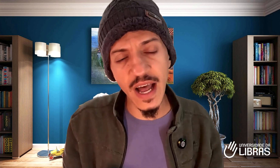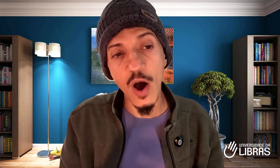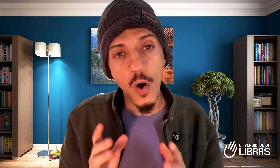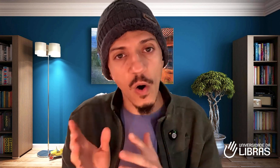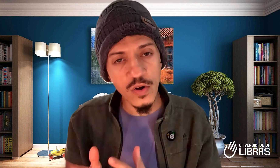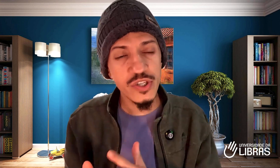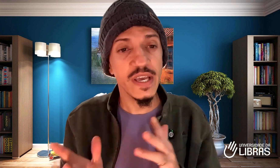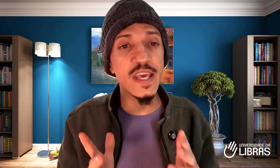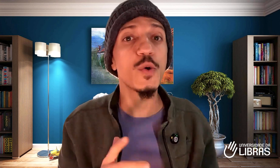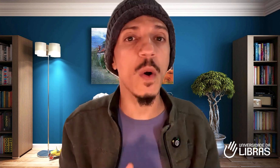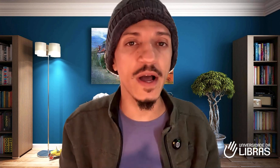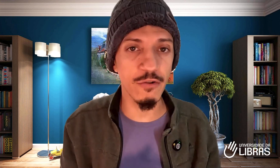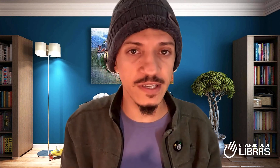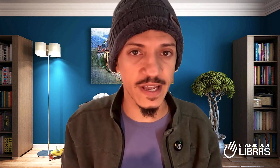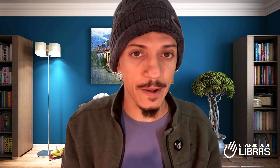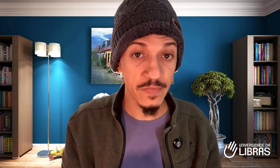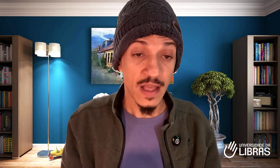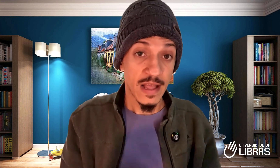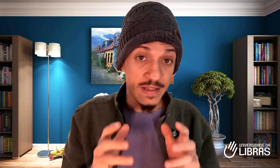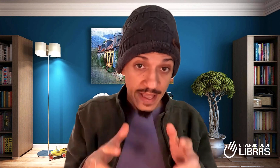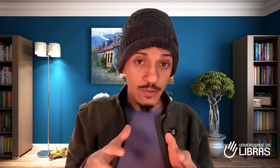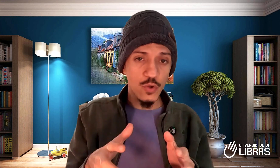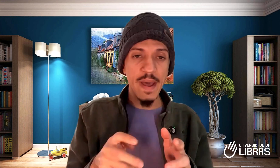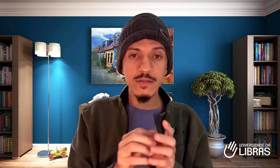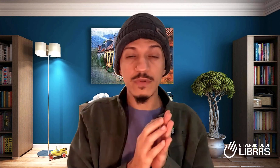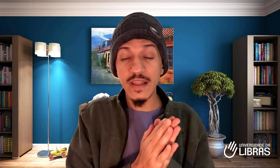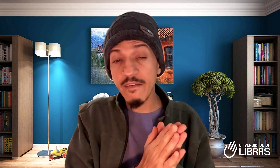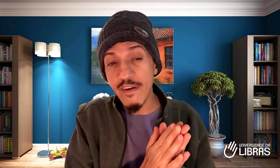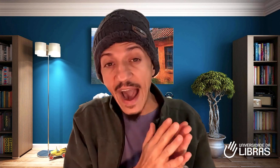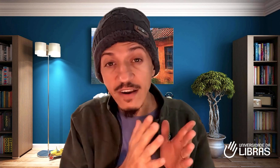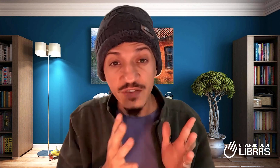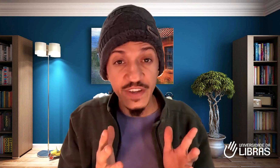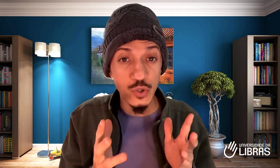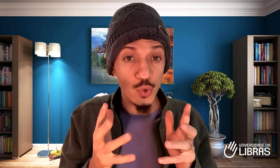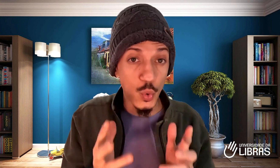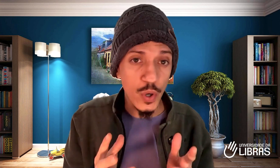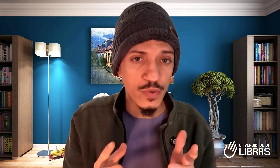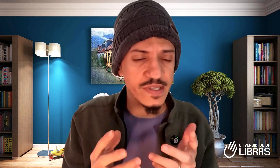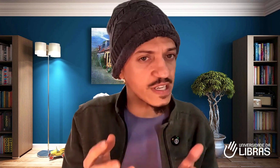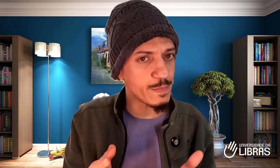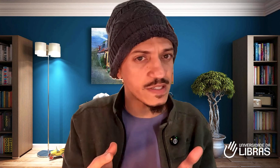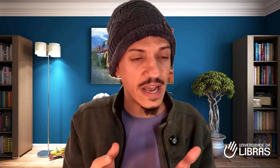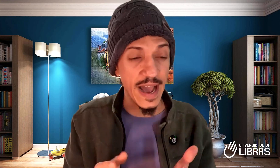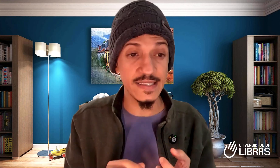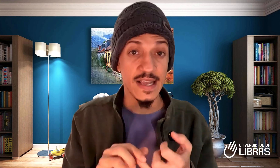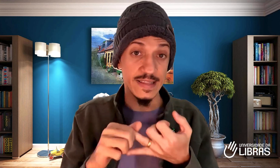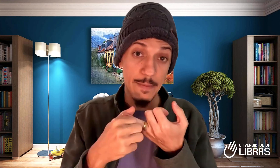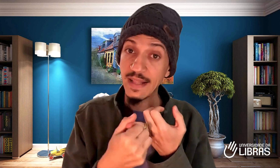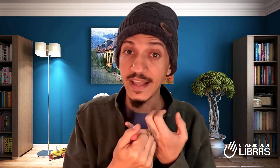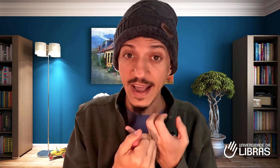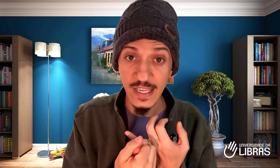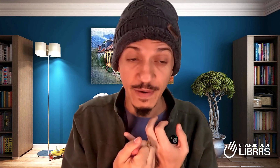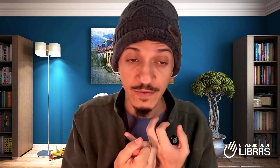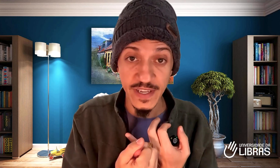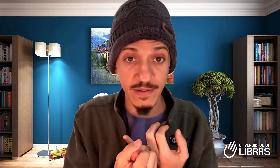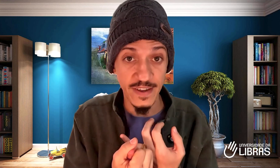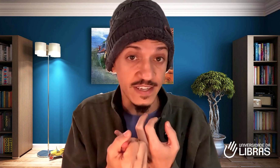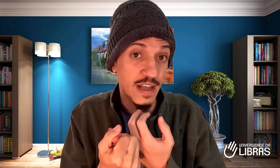onde e quando quiser. Dentro do método tem vários vídeos curtos e especiais, tem materiais para você fazer download,